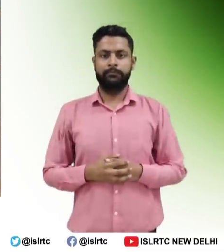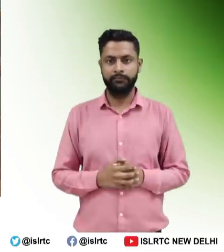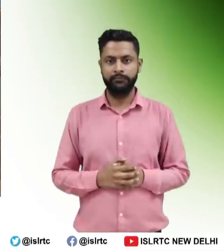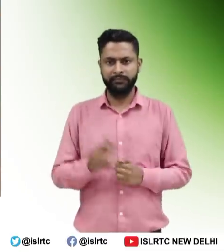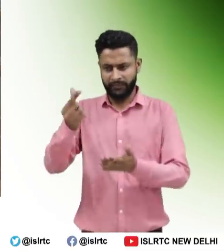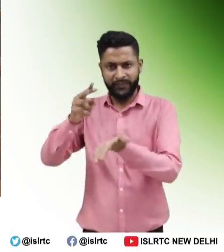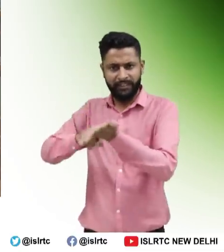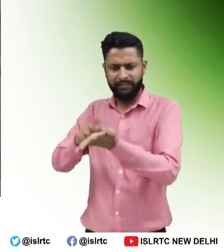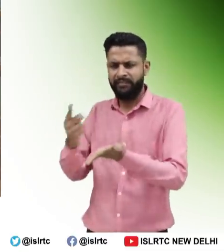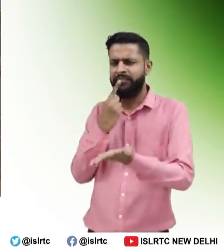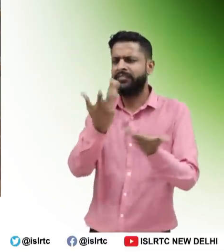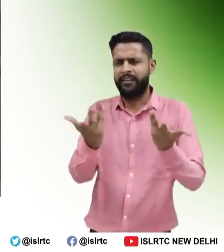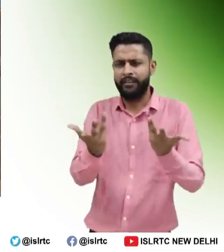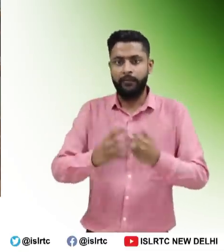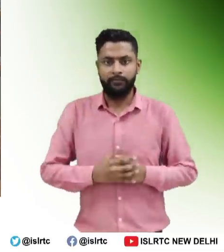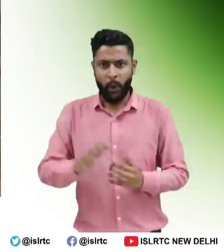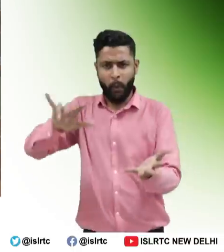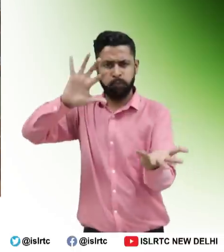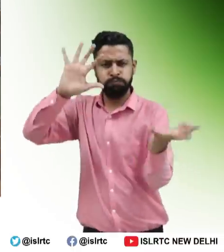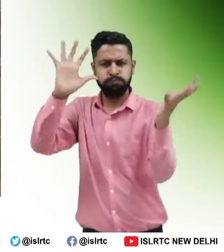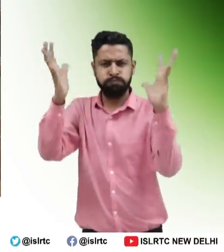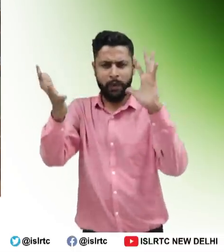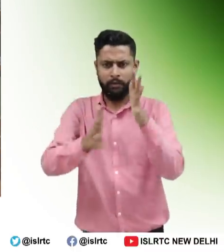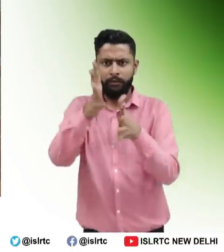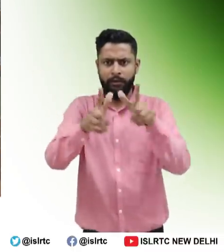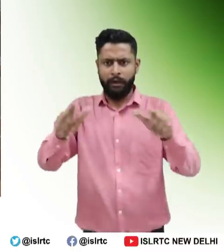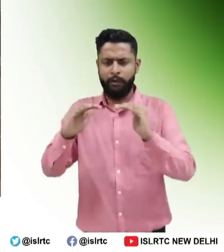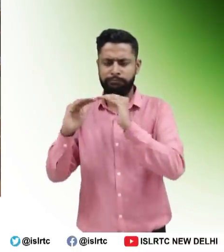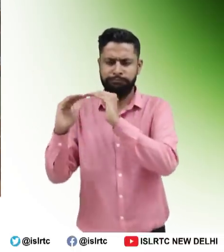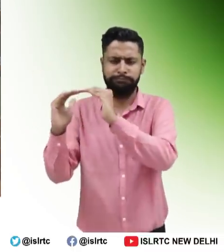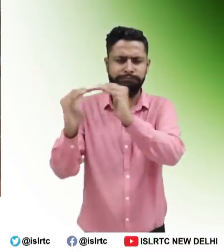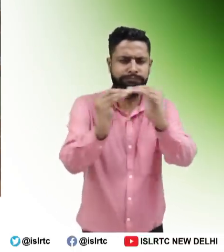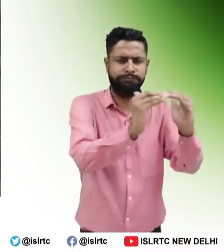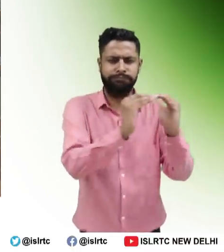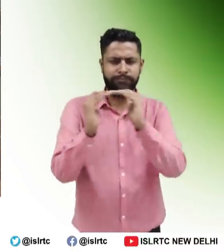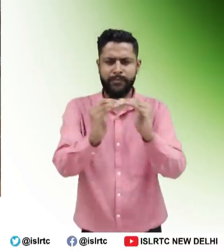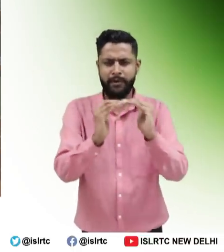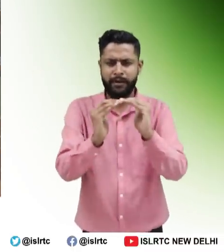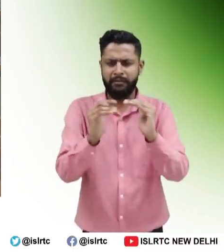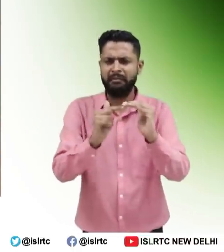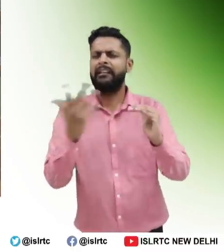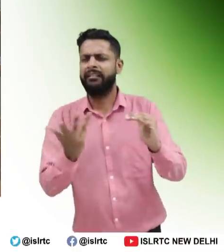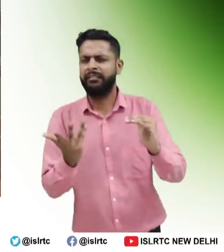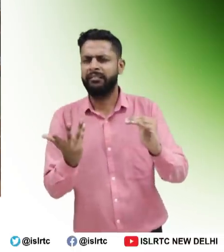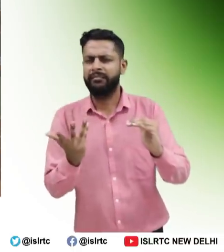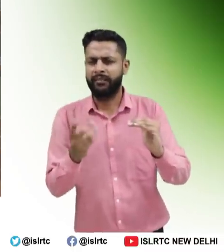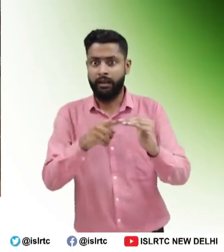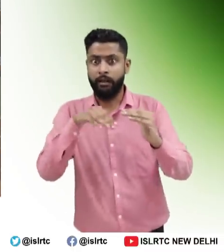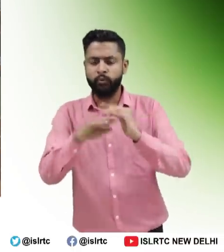ससक्तिकरण का एक नायावत प्रशास्त हुआ है सांकेतिक भासा के मानकी करण